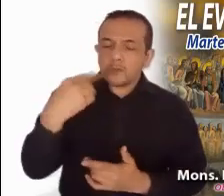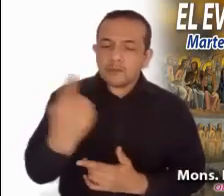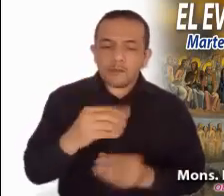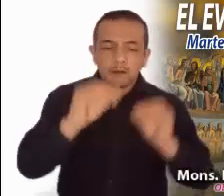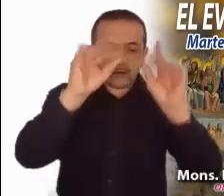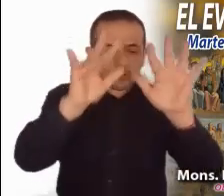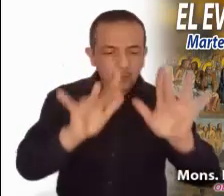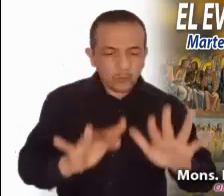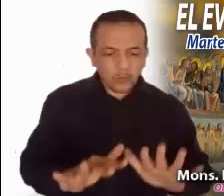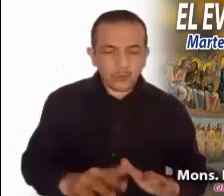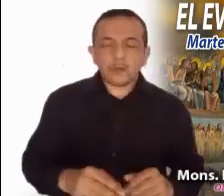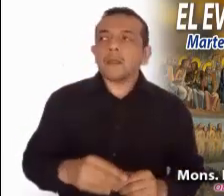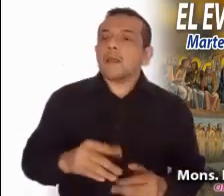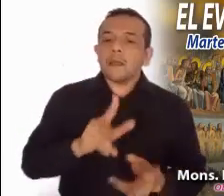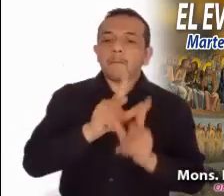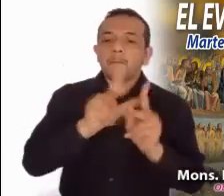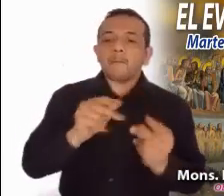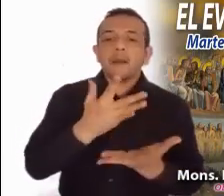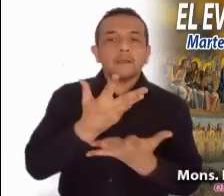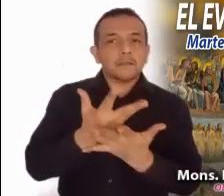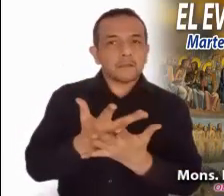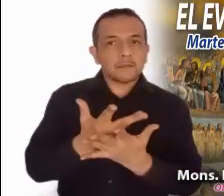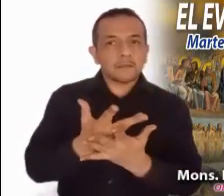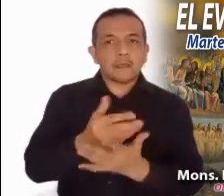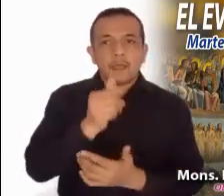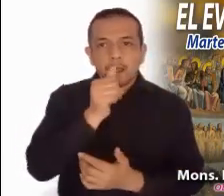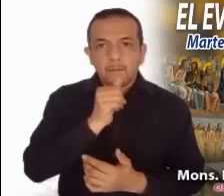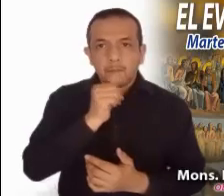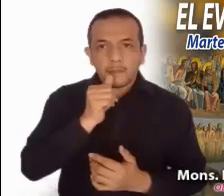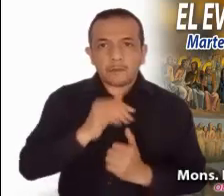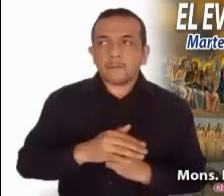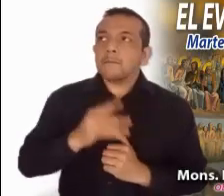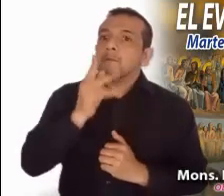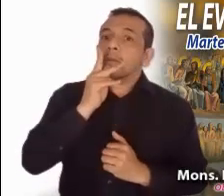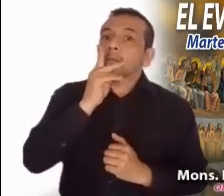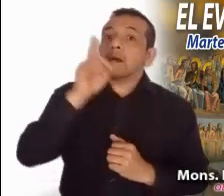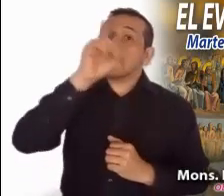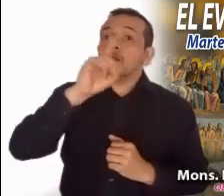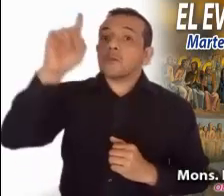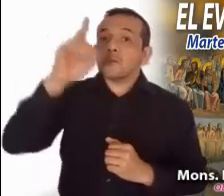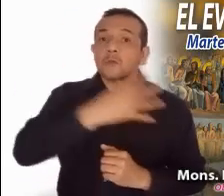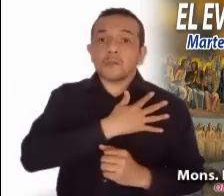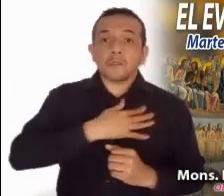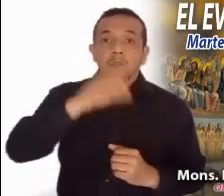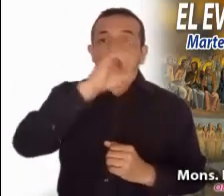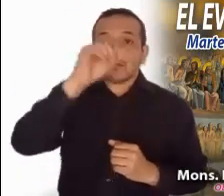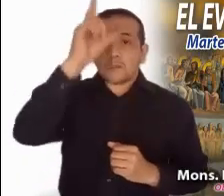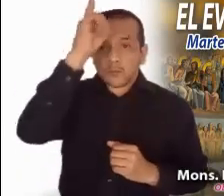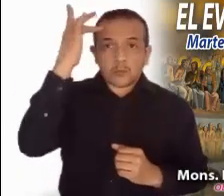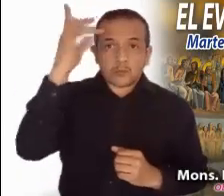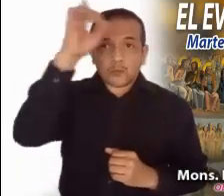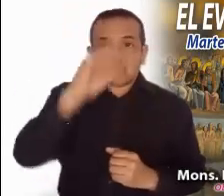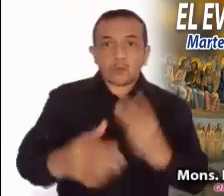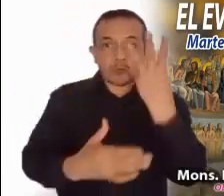eterna, descansen en paz, así sea. La bendición de Dios Todopoderoso, Padre, Hijo y